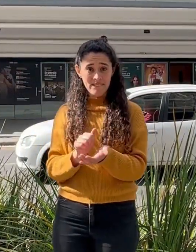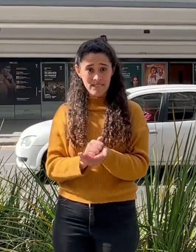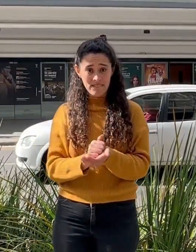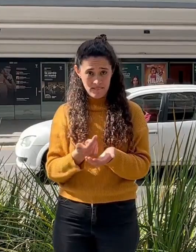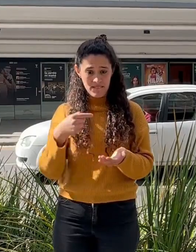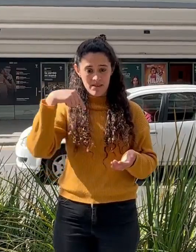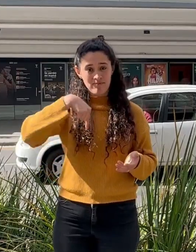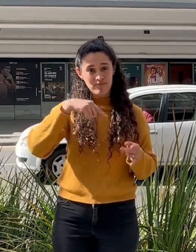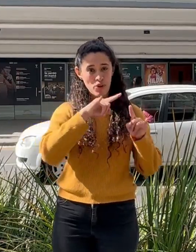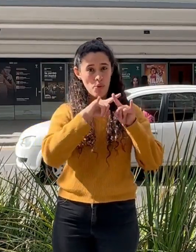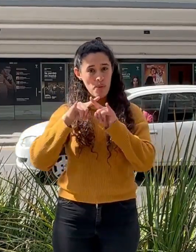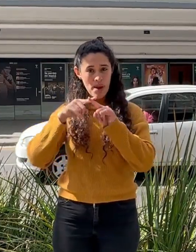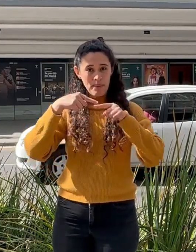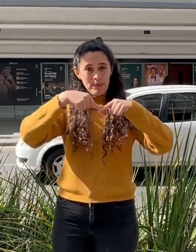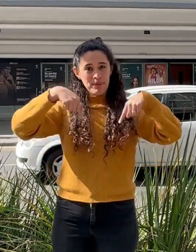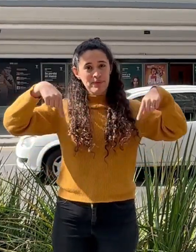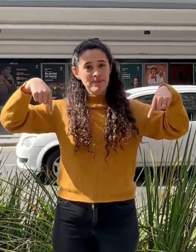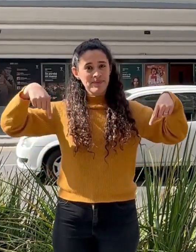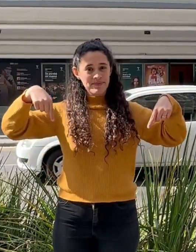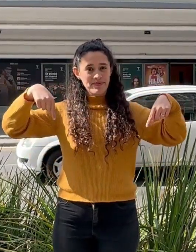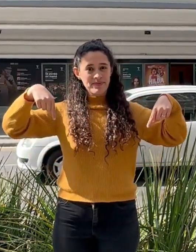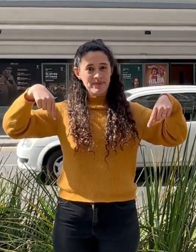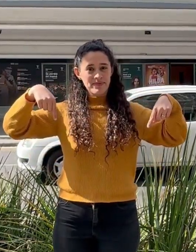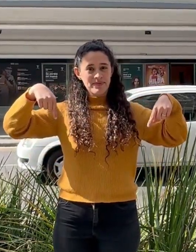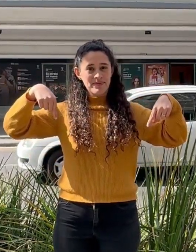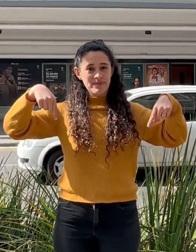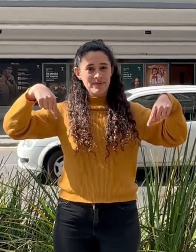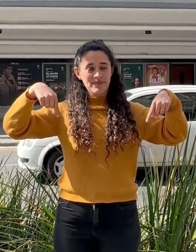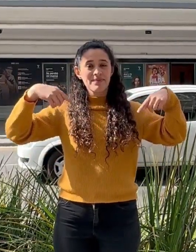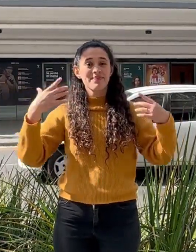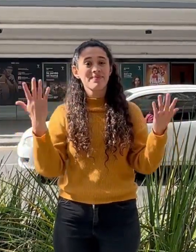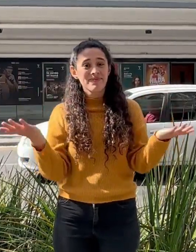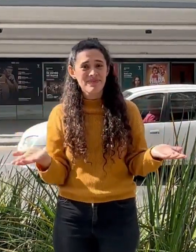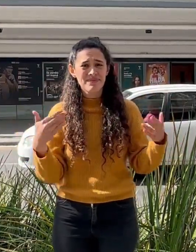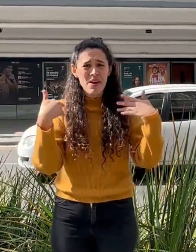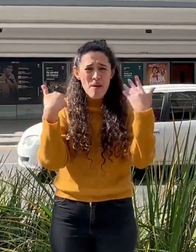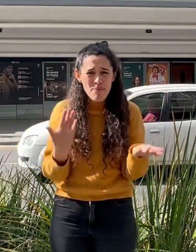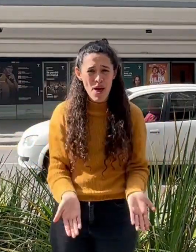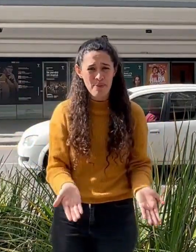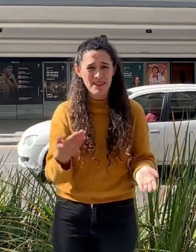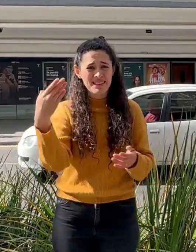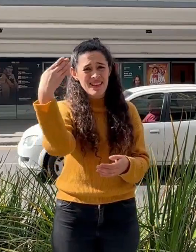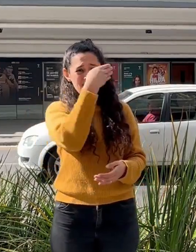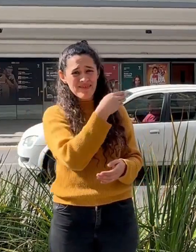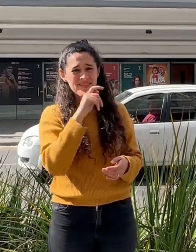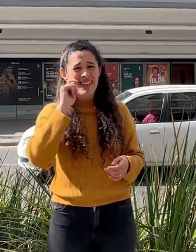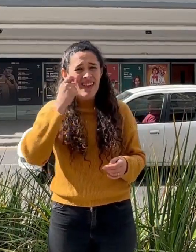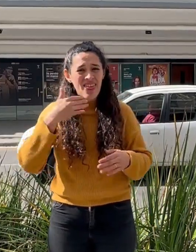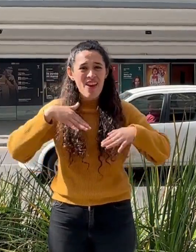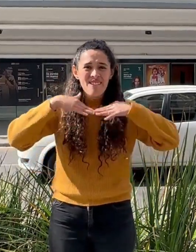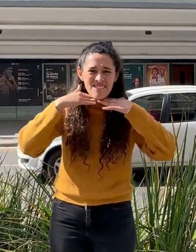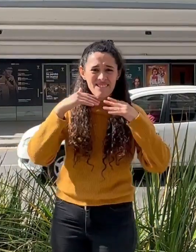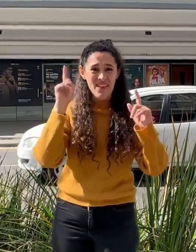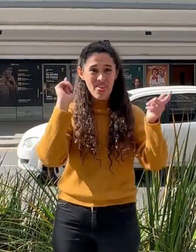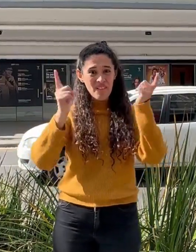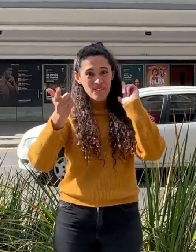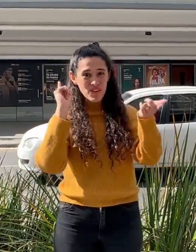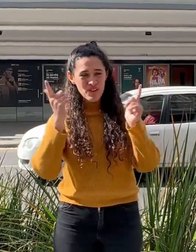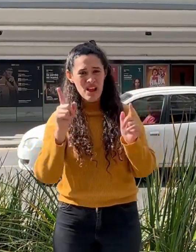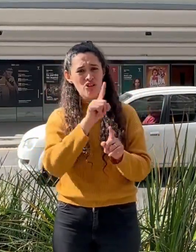Pueden reservarla en el sitio web del Complejo, complejoplaza.com.ar. Vengan a verla, es una